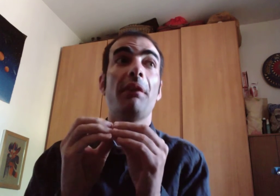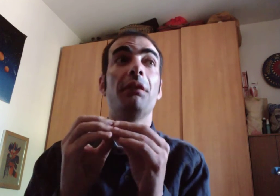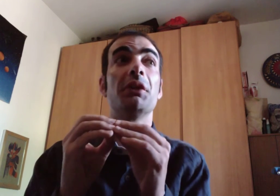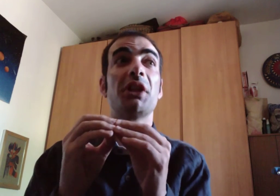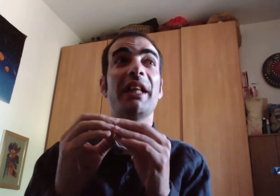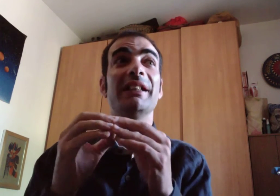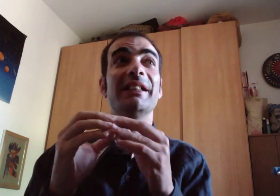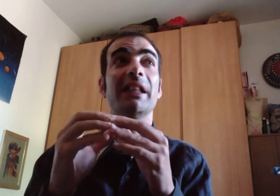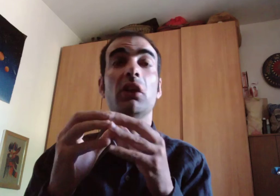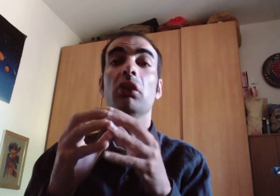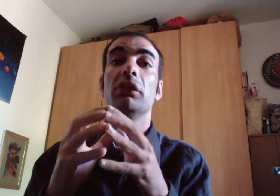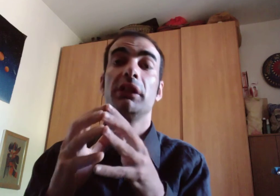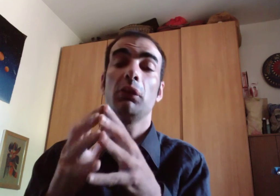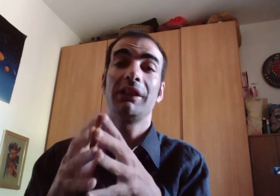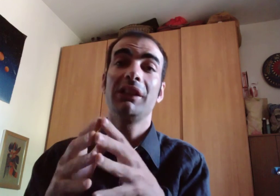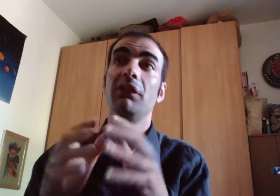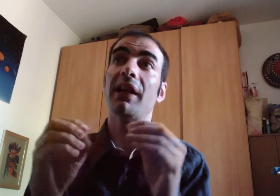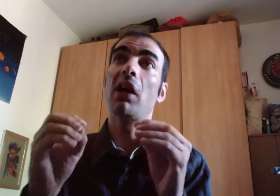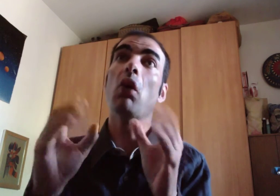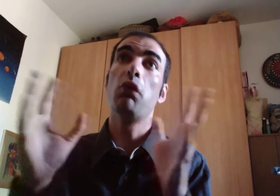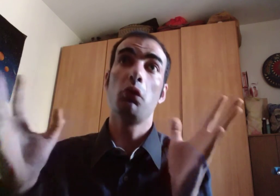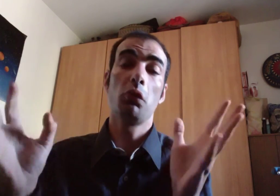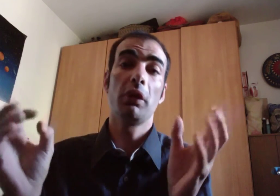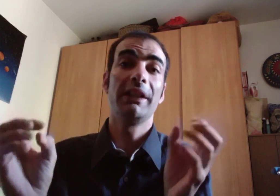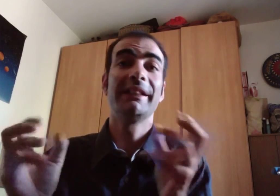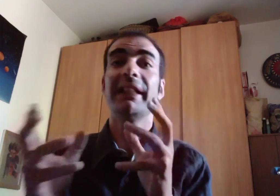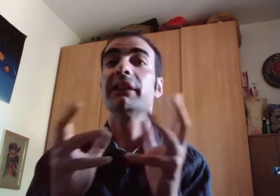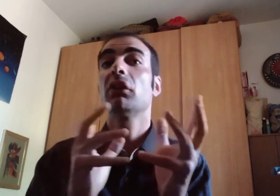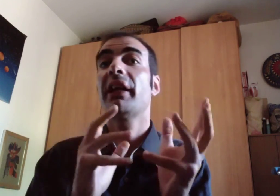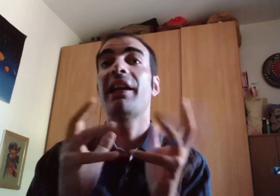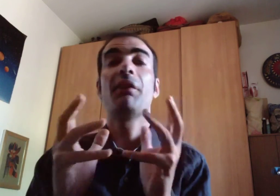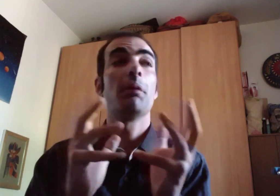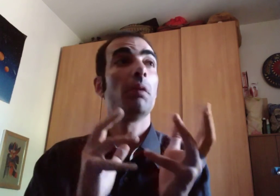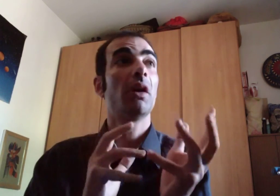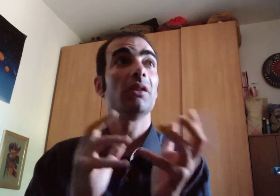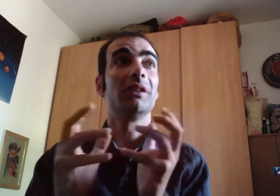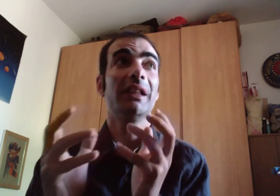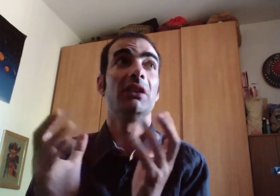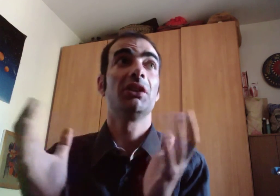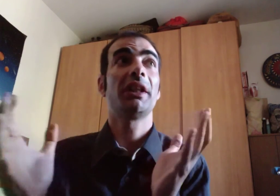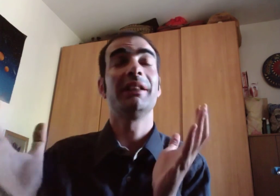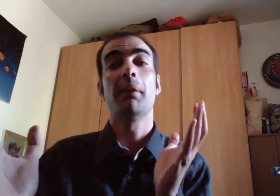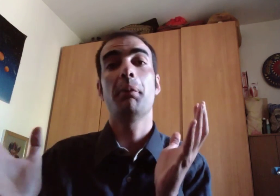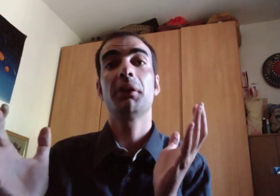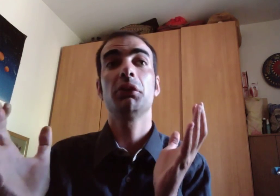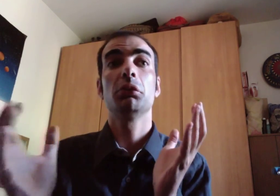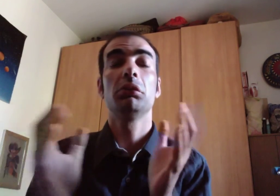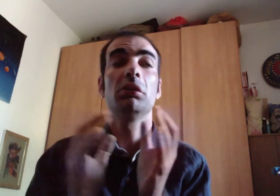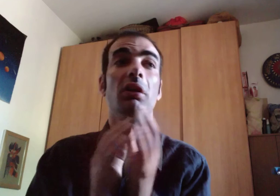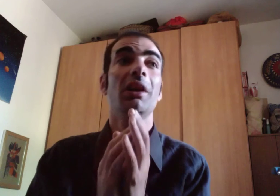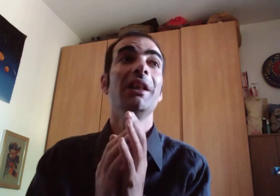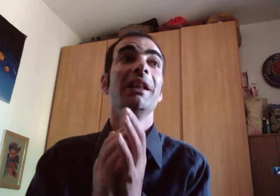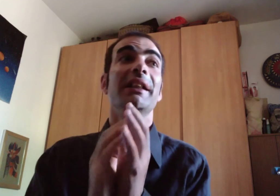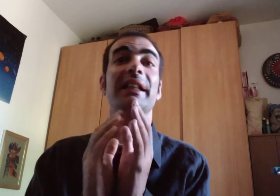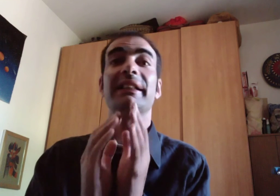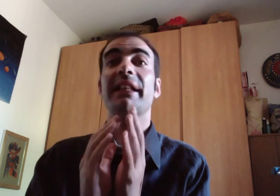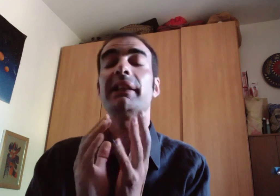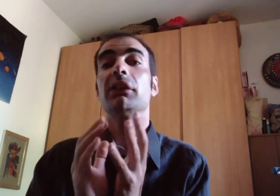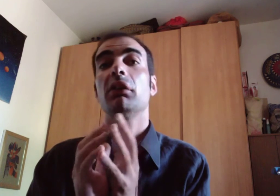'efficienza continuativa ovunque nel senso che la fibra ottica non c'è dappertutto nel senso